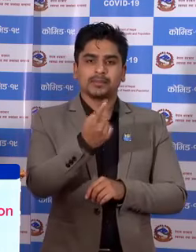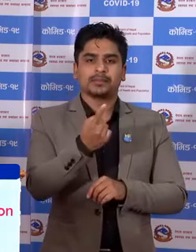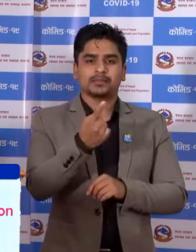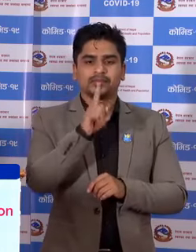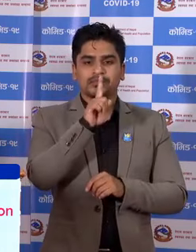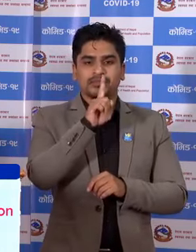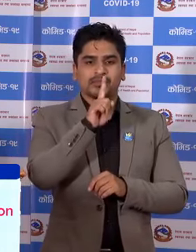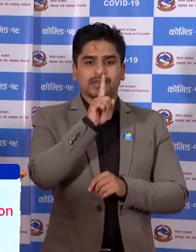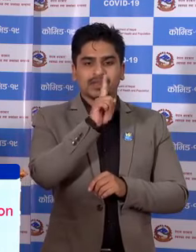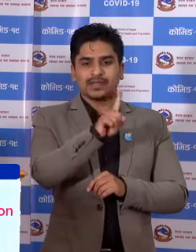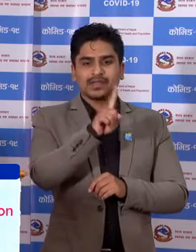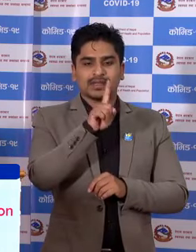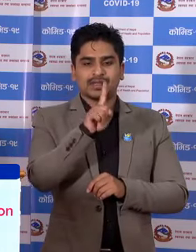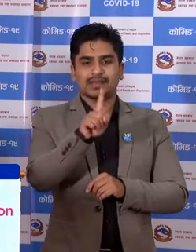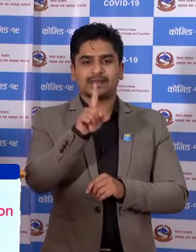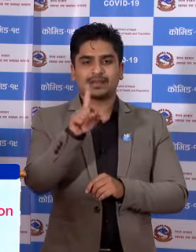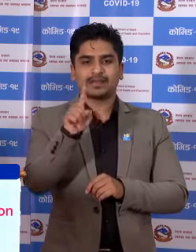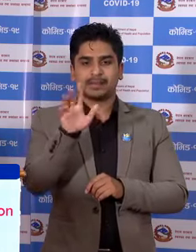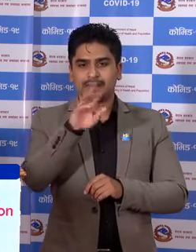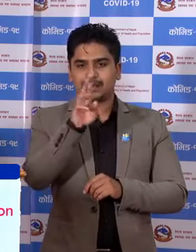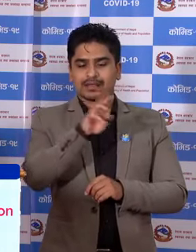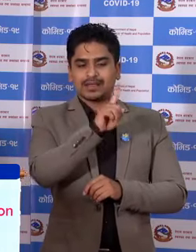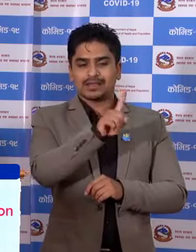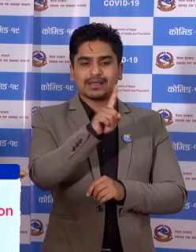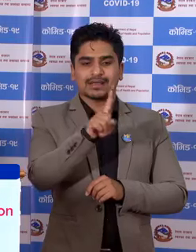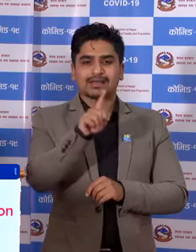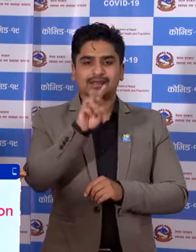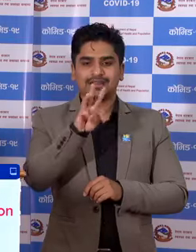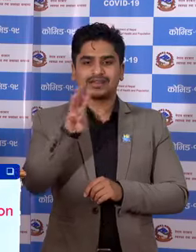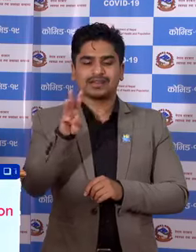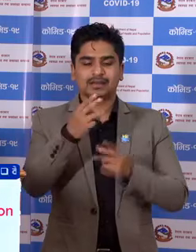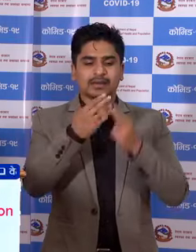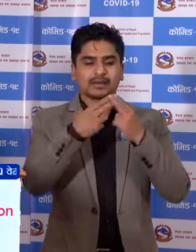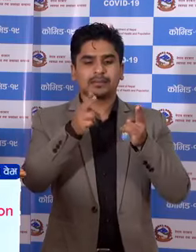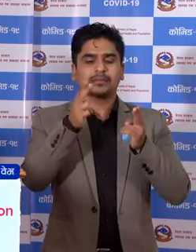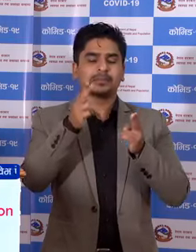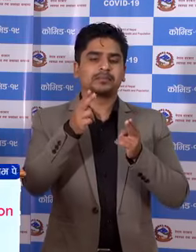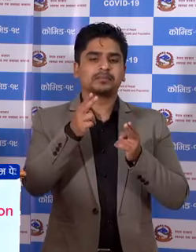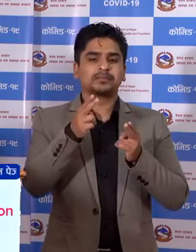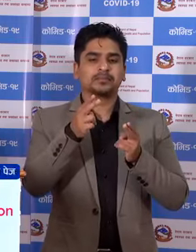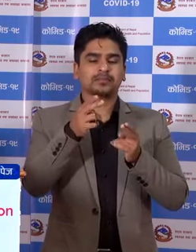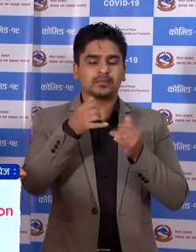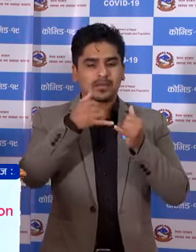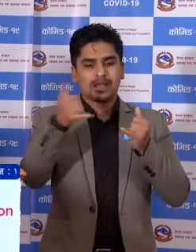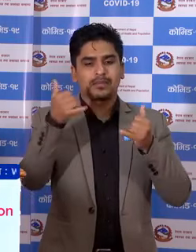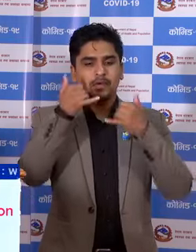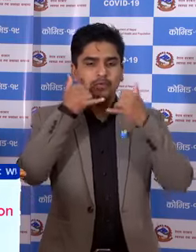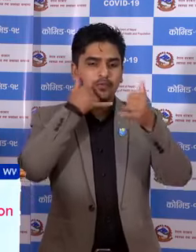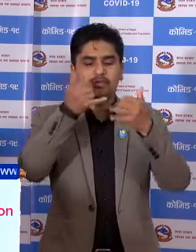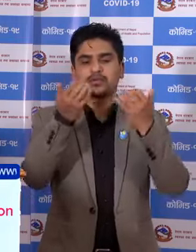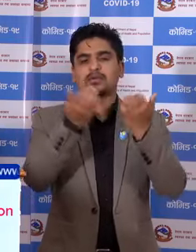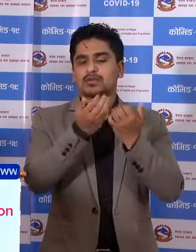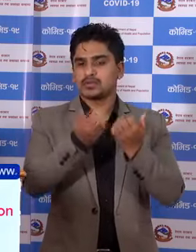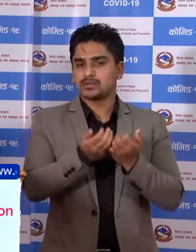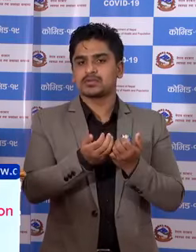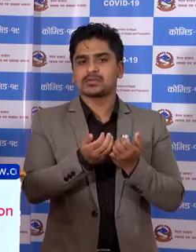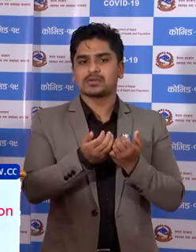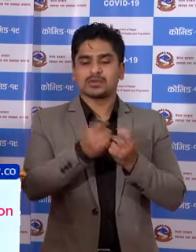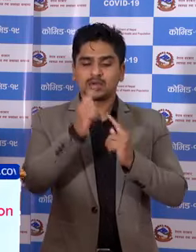1115 वा 1133 को निशुल का लाईन मा फोन गर्नूस